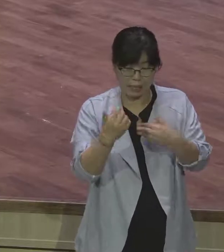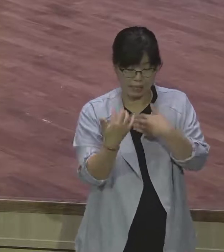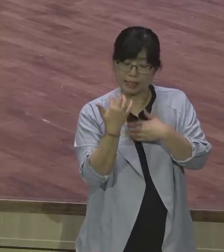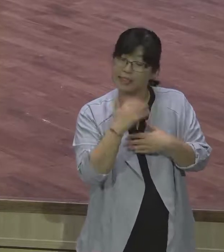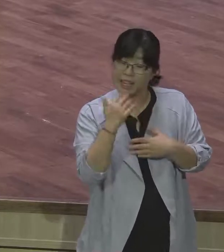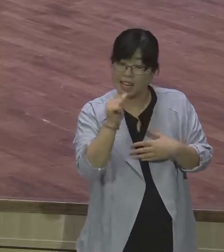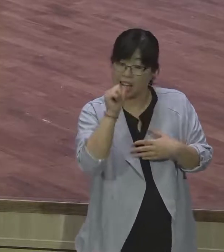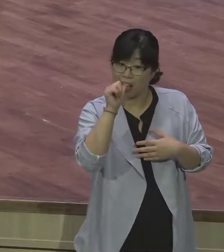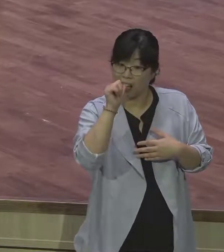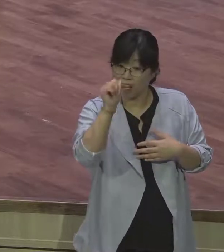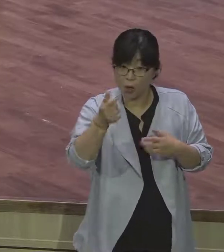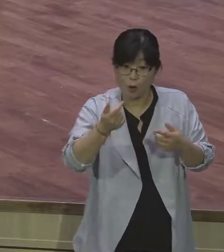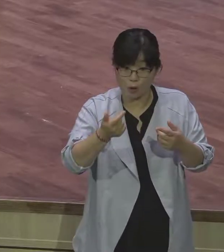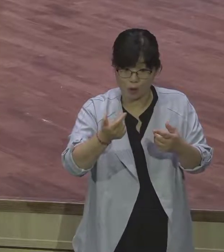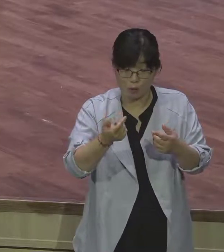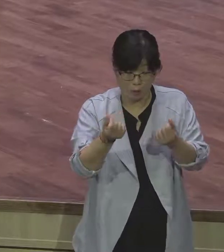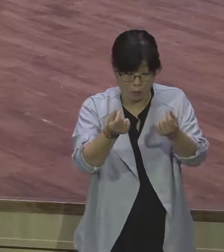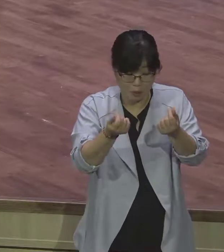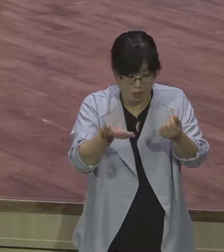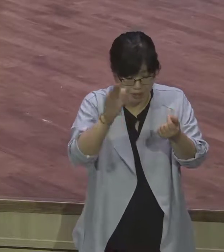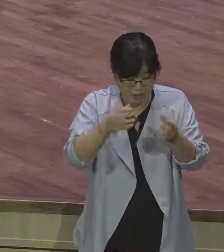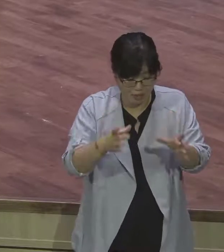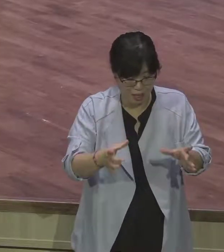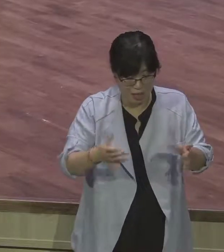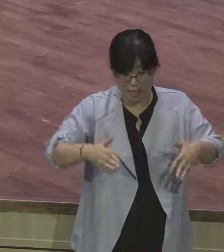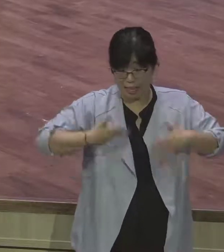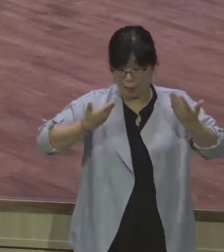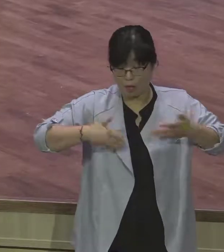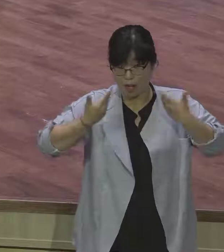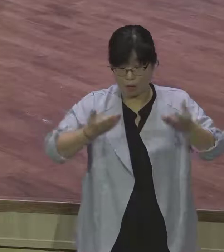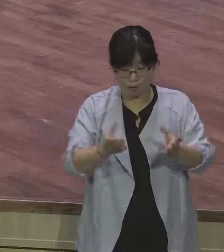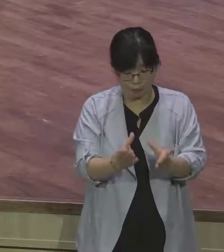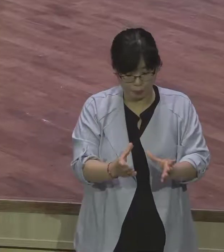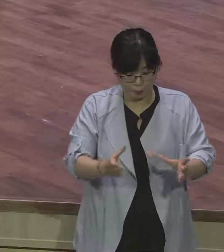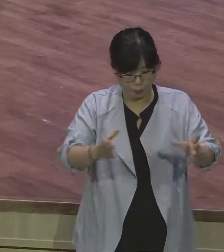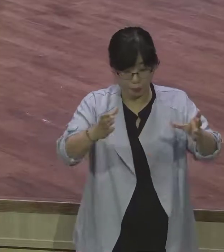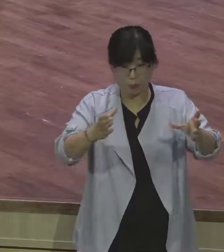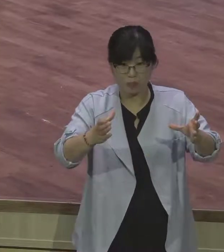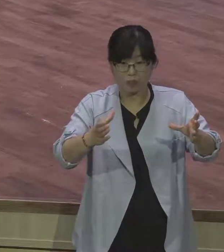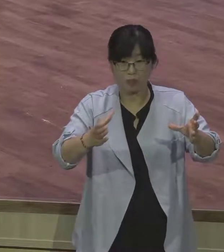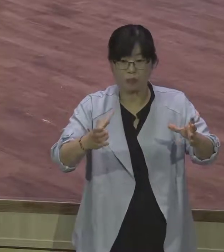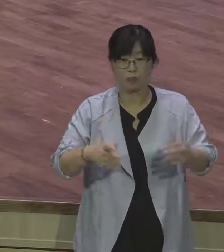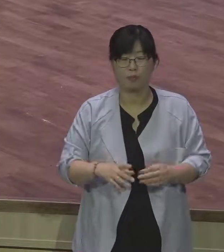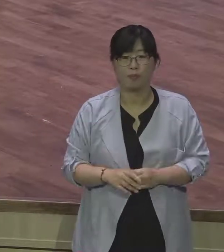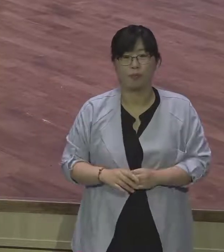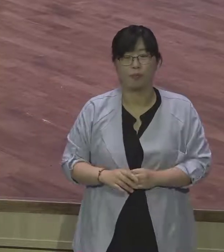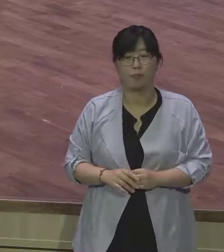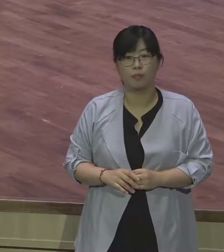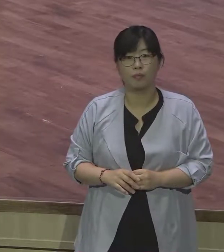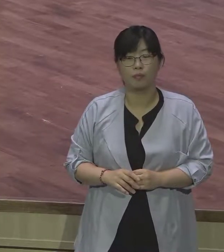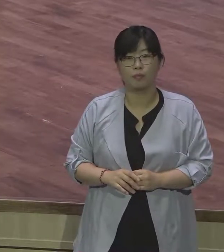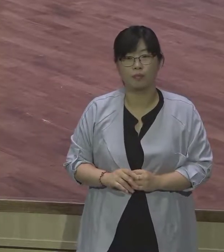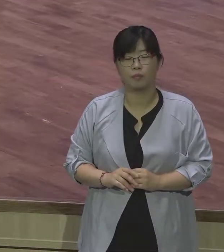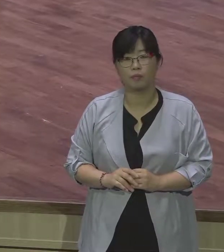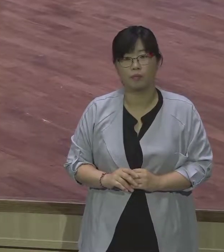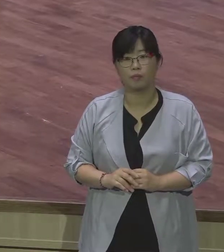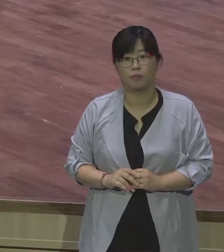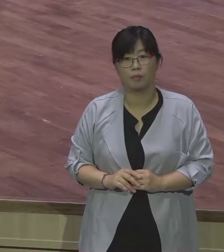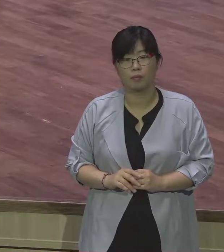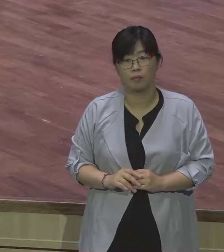주강 주철 스탠레스 이 쇠가 다 쇠가 다 다릅니다 때리면 깨지는 게 있고요 절단 깨지는 게 있고 녹 쓰는 게 있고 안 쓰는 게 있어요